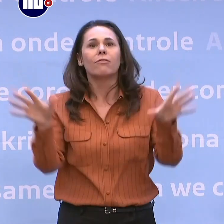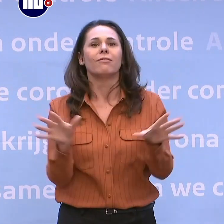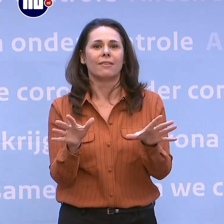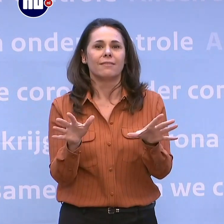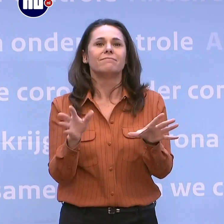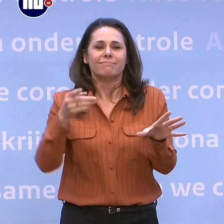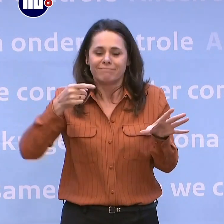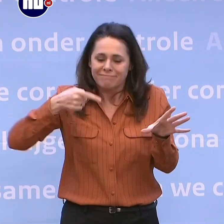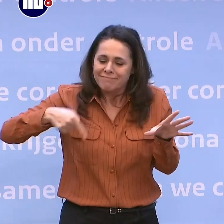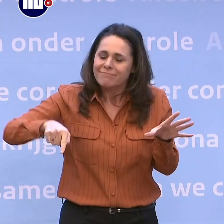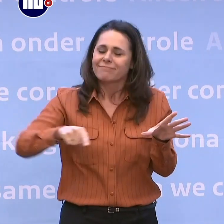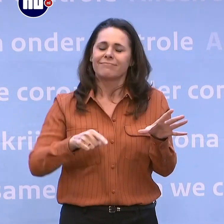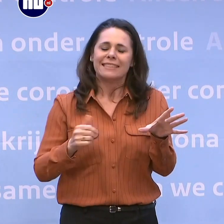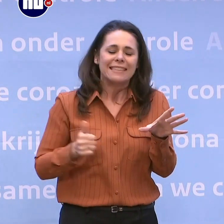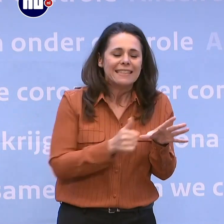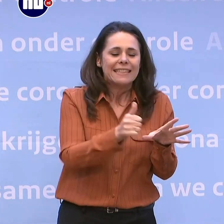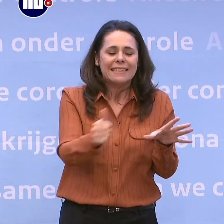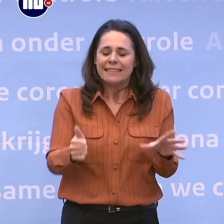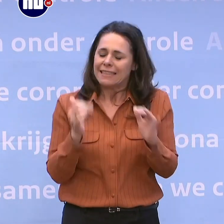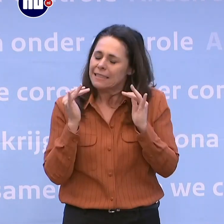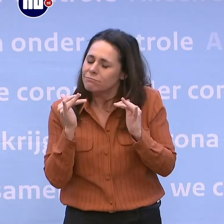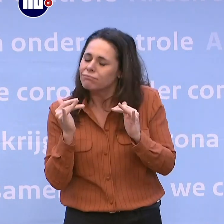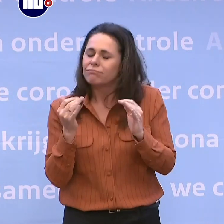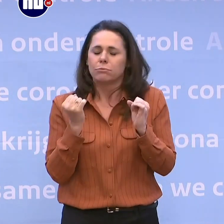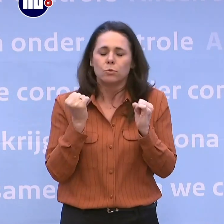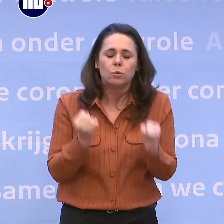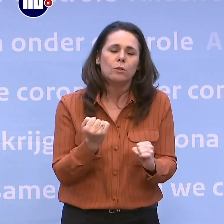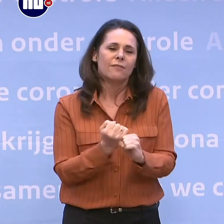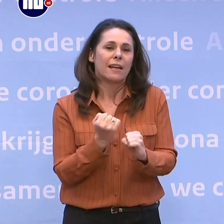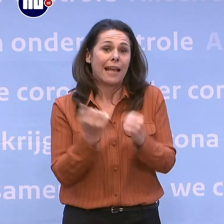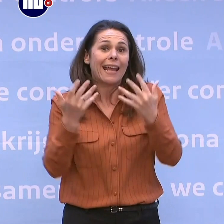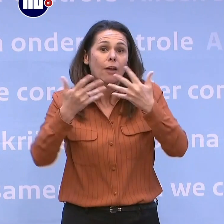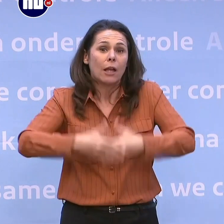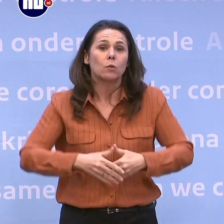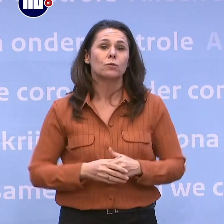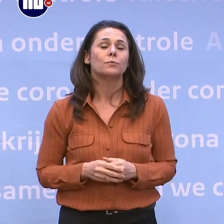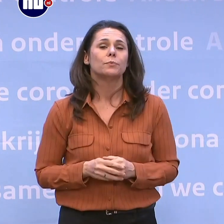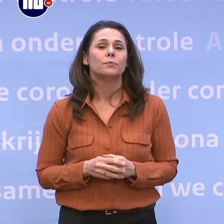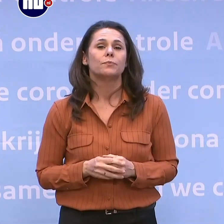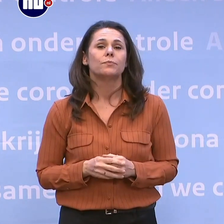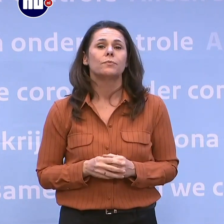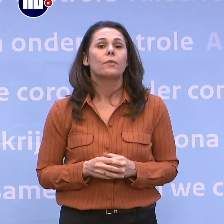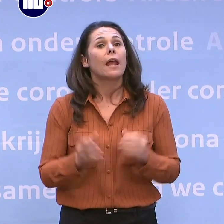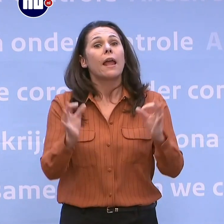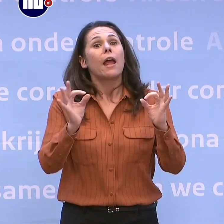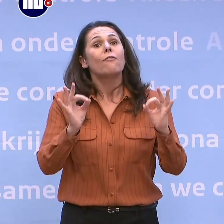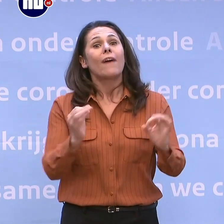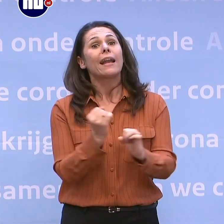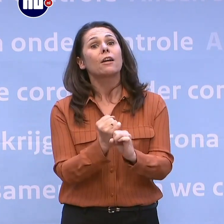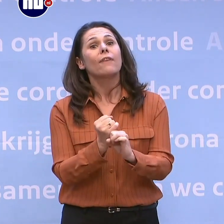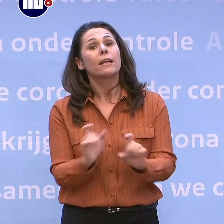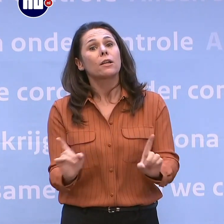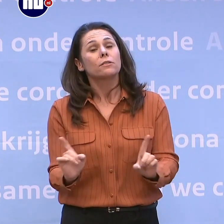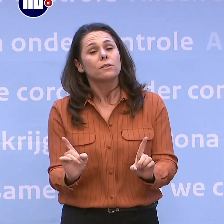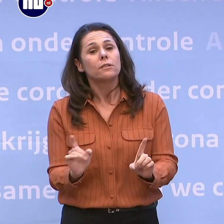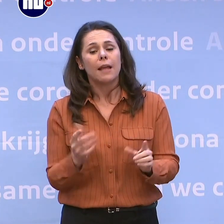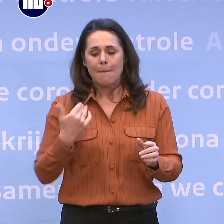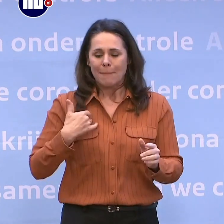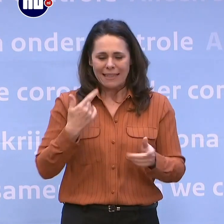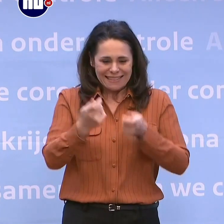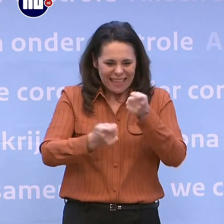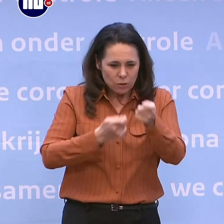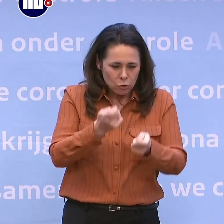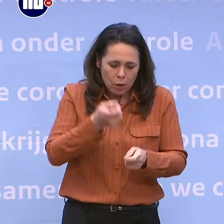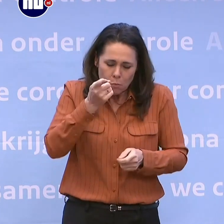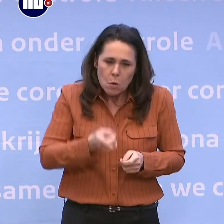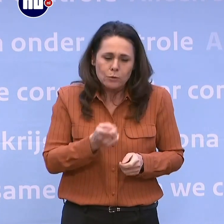we met mannenmacht aan, hoe ingewikkeld dat ook is. Veilig werken betekent ook dat we de mensen in de zorg moeten kunnen